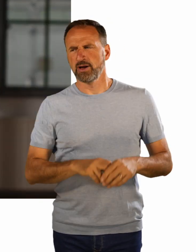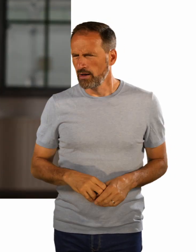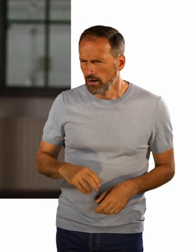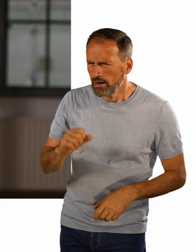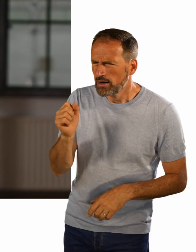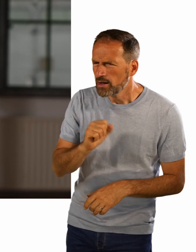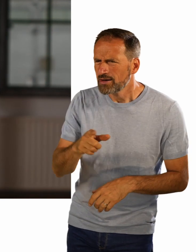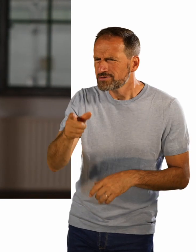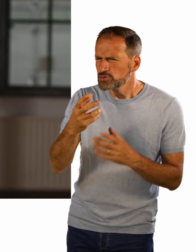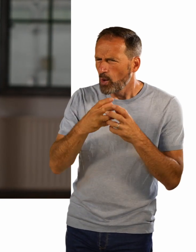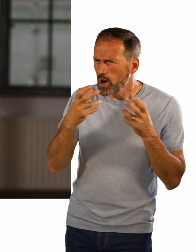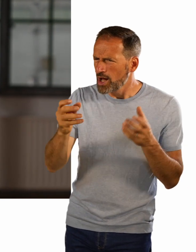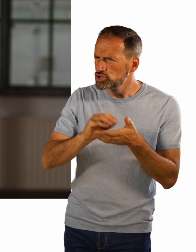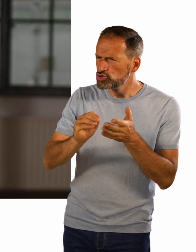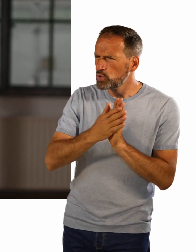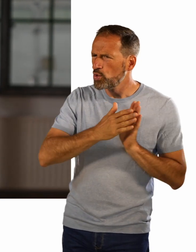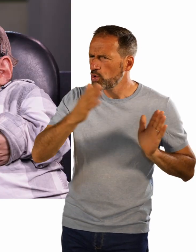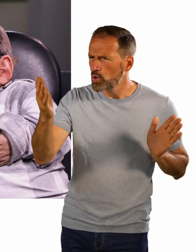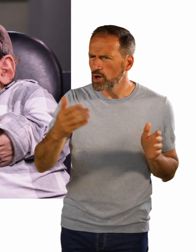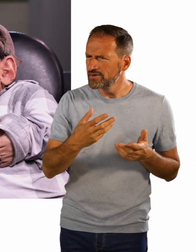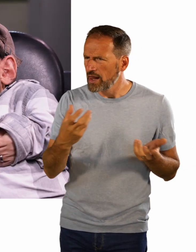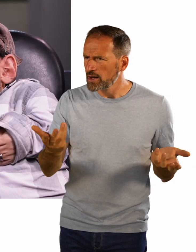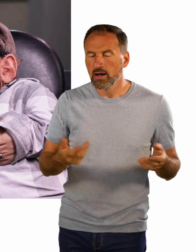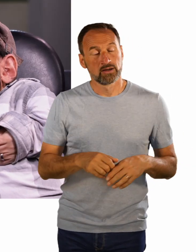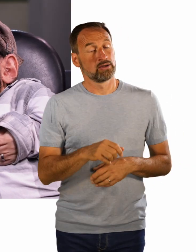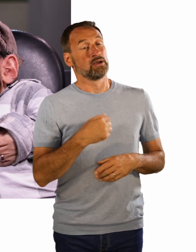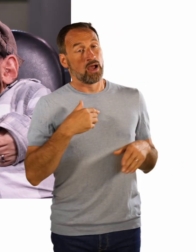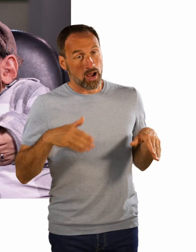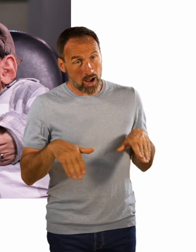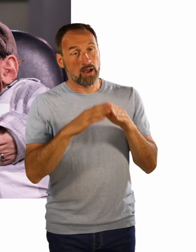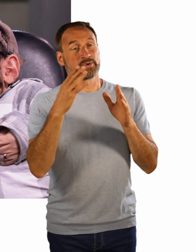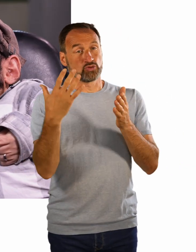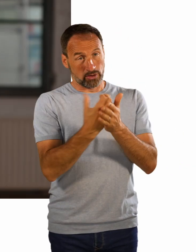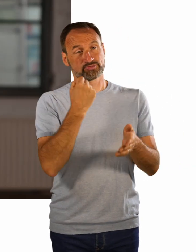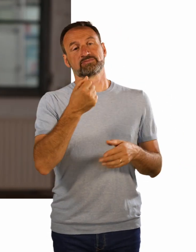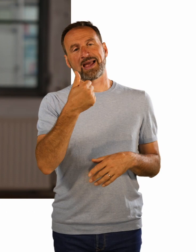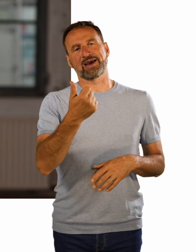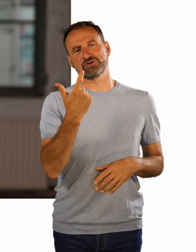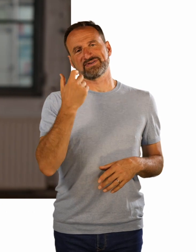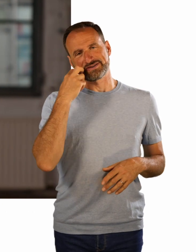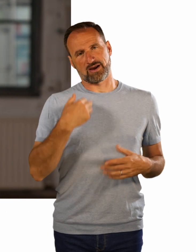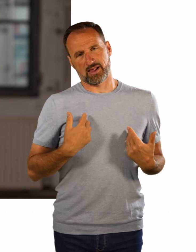hab mein Abi mit 21 bekommen. Also ich hab zwei Jahre verloren sozusagen, dadurch, dass ich im BBW war.